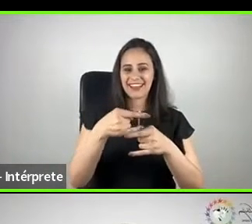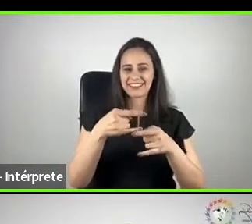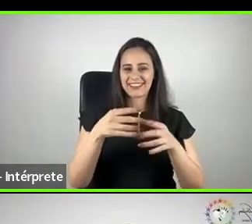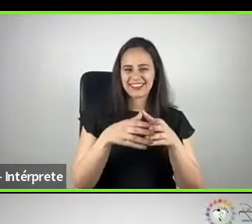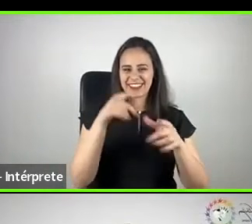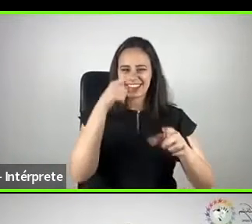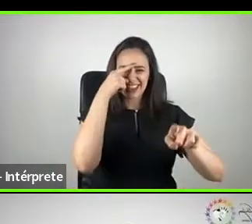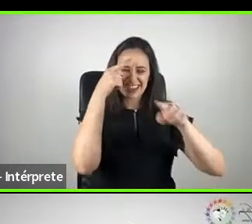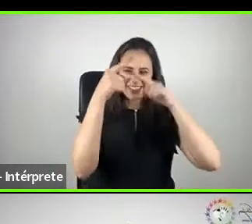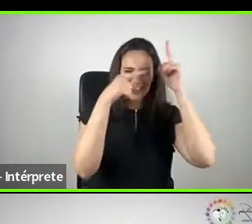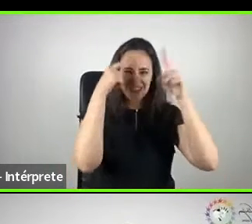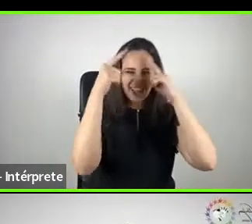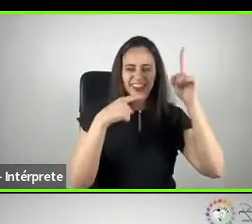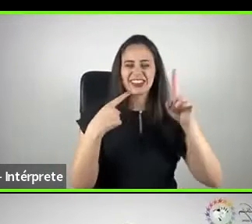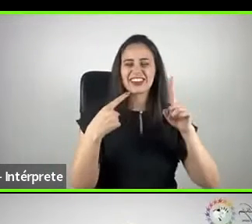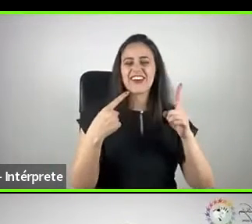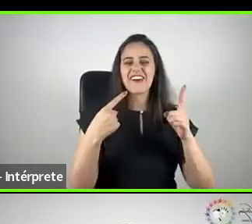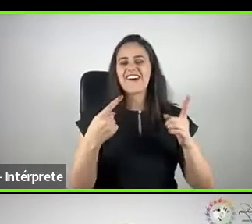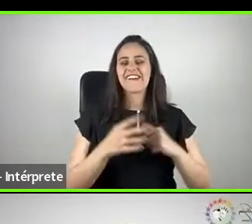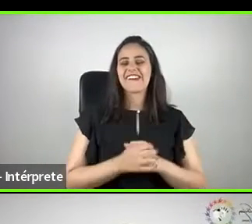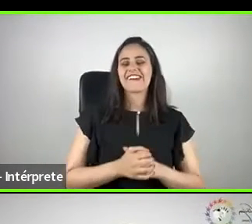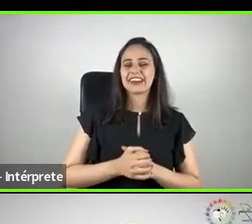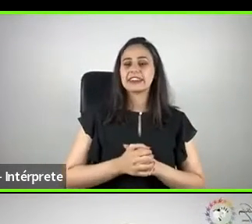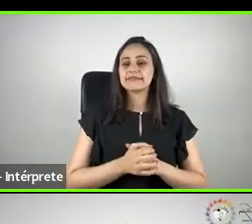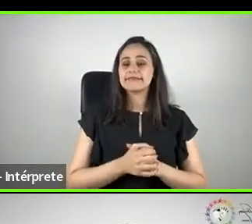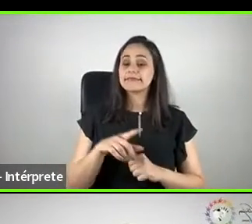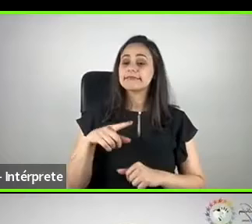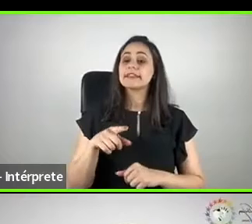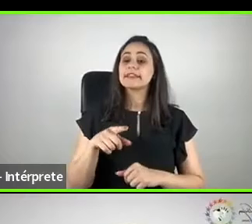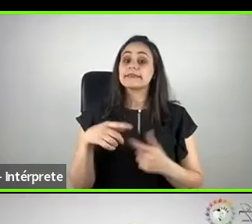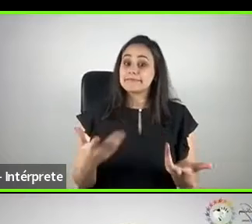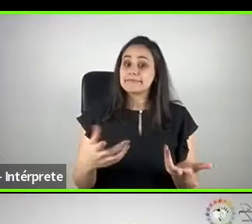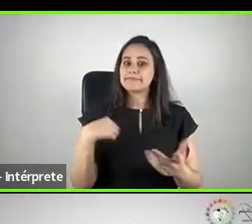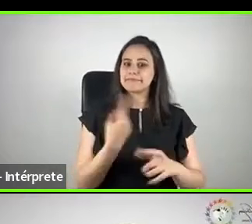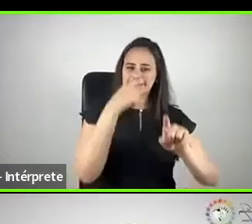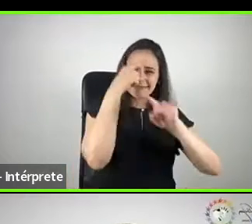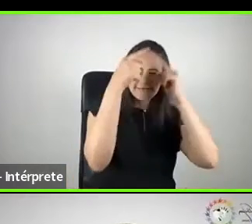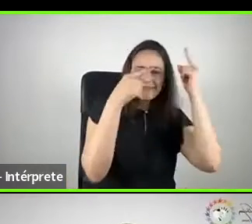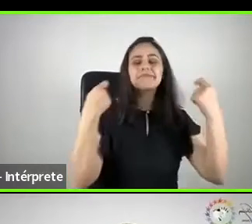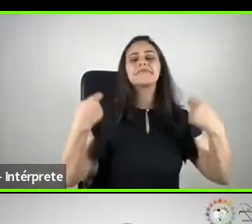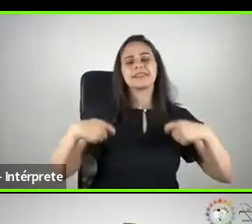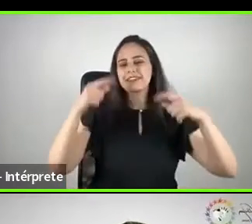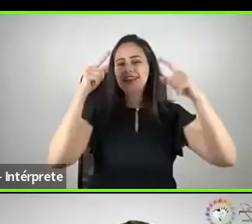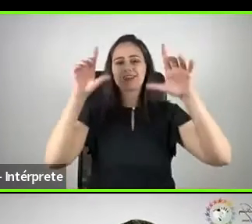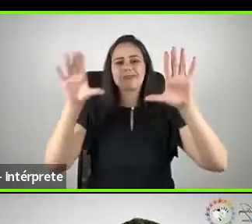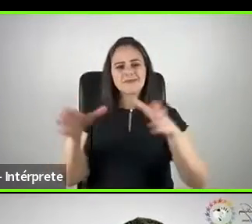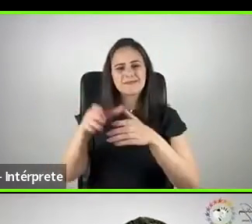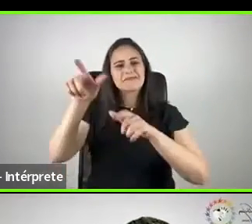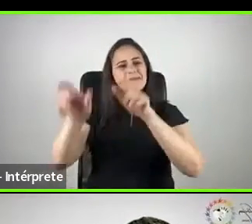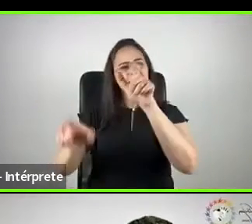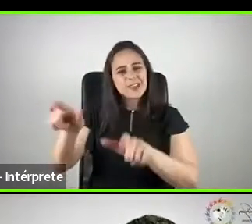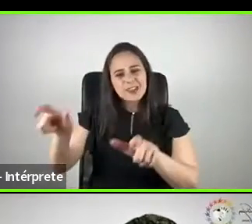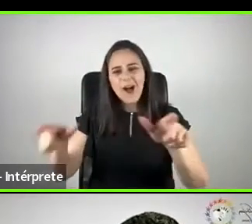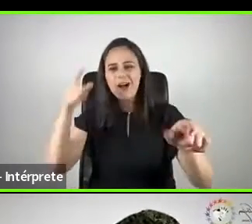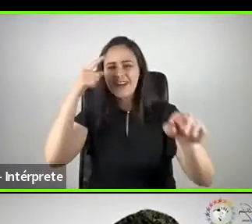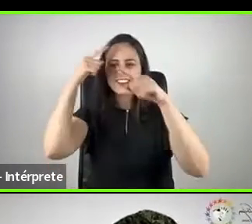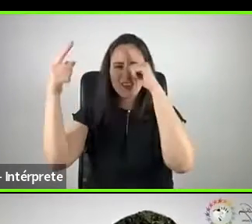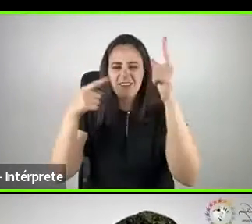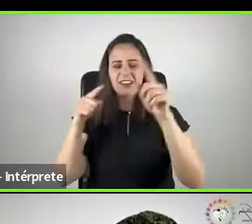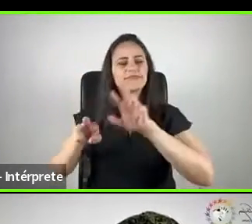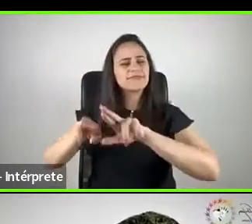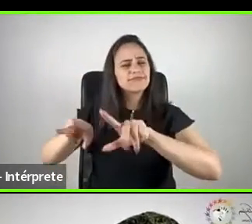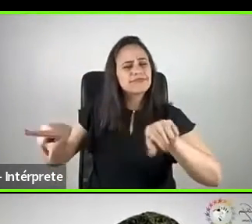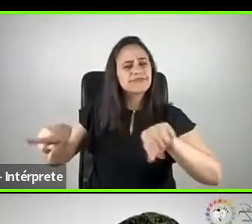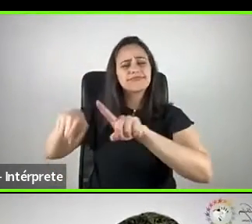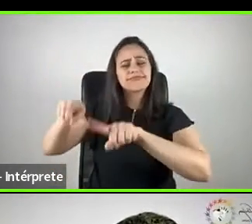inquietos. Os inovadores precisam de inovadores diversos, então todos vocês podem fazer parte da nossa